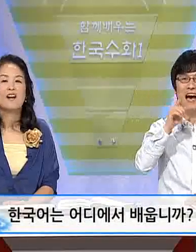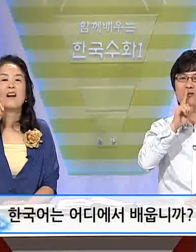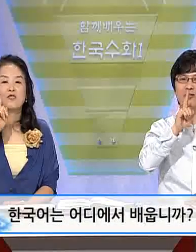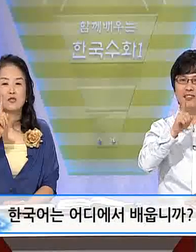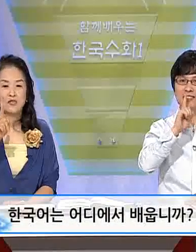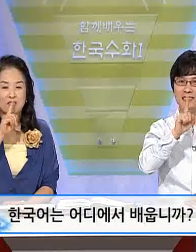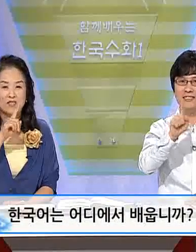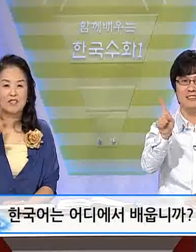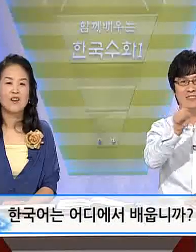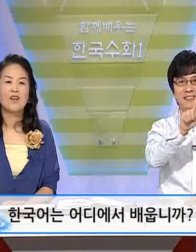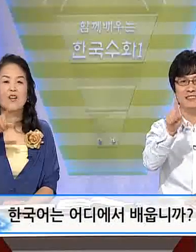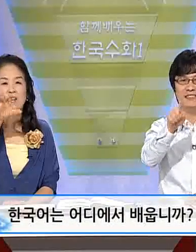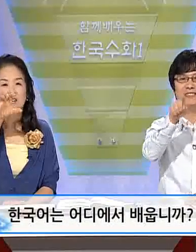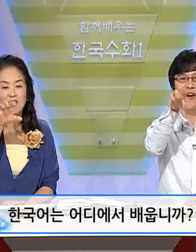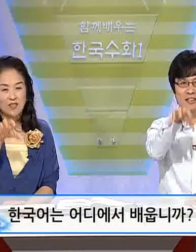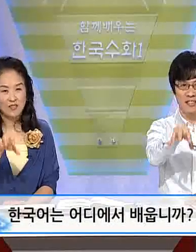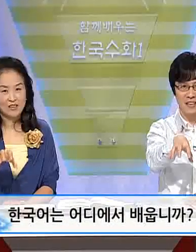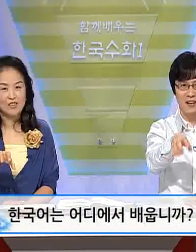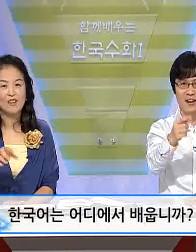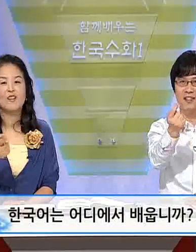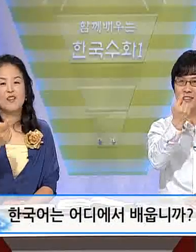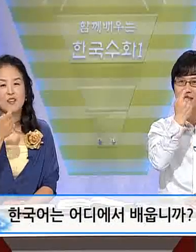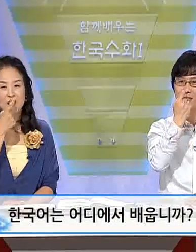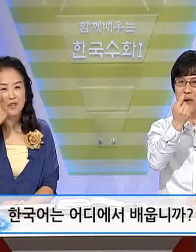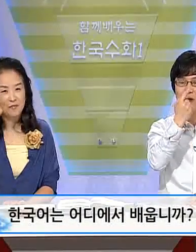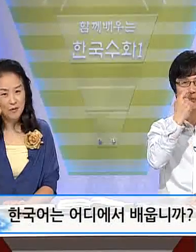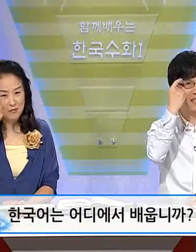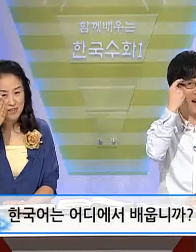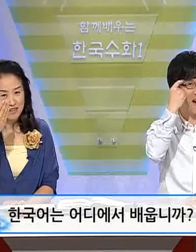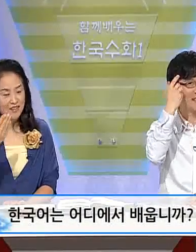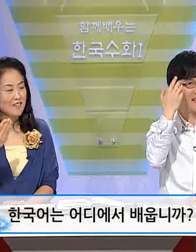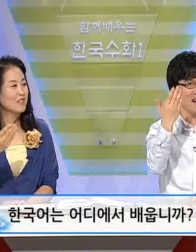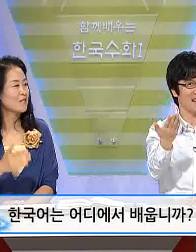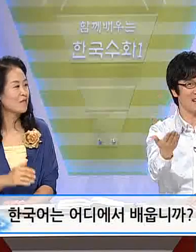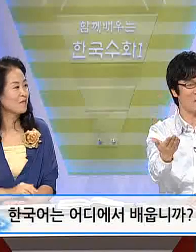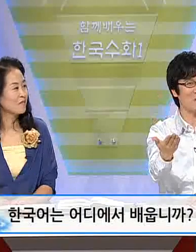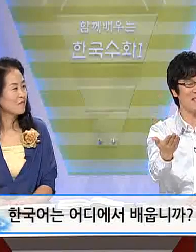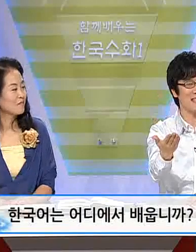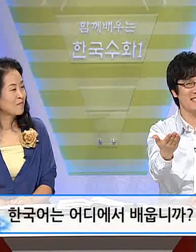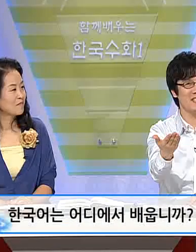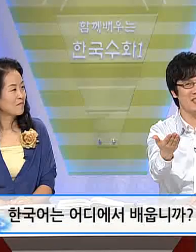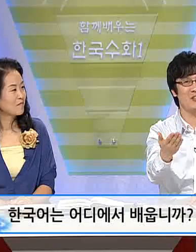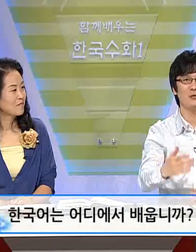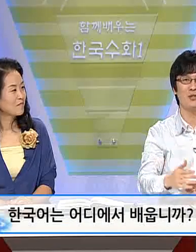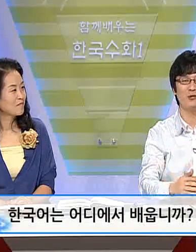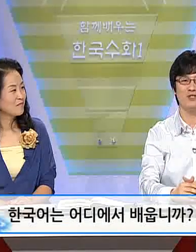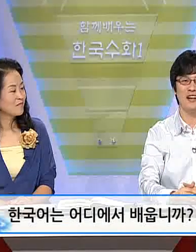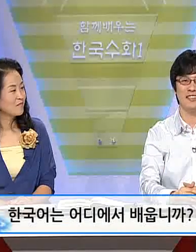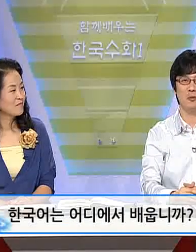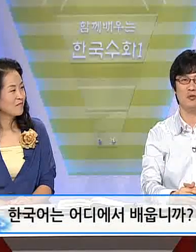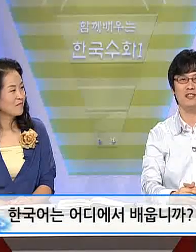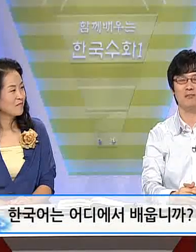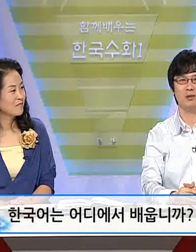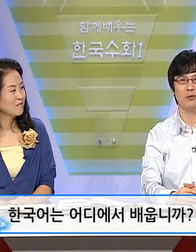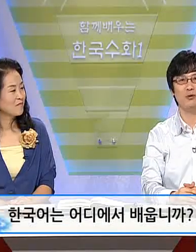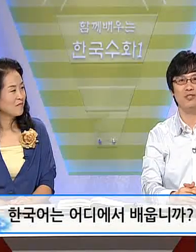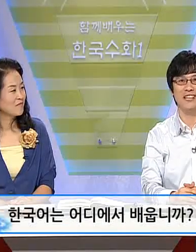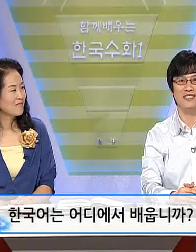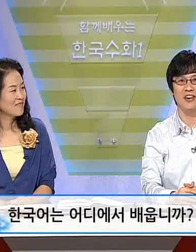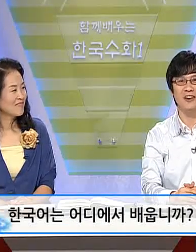한국어는 어디에서 배웁니까? 자 어렵지 않으시죠? 우리 주웅 학생이 혼자서 한 번 보여주시겠어요?